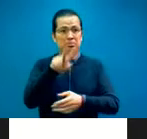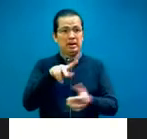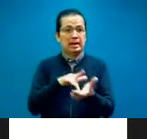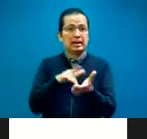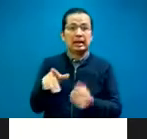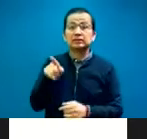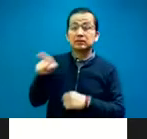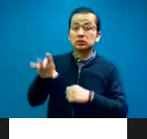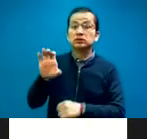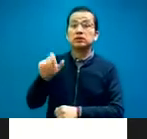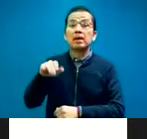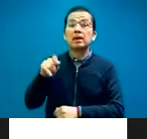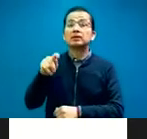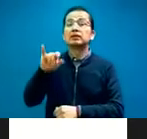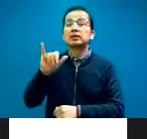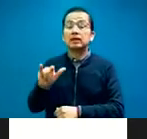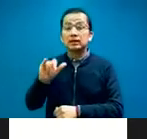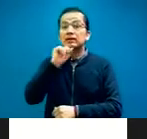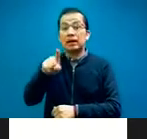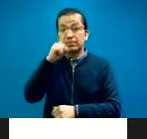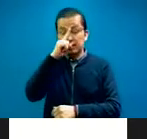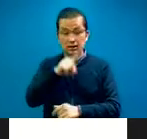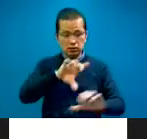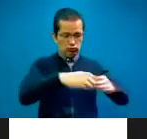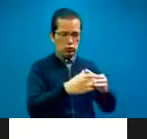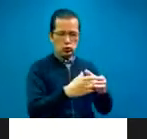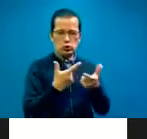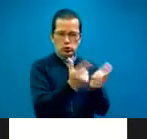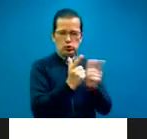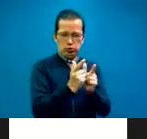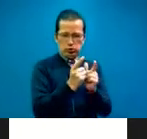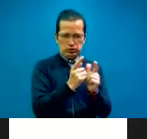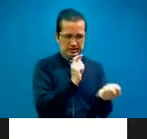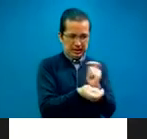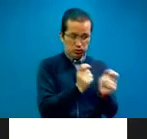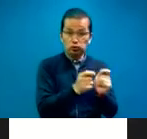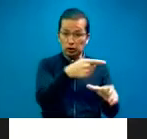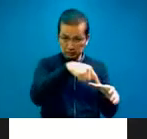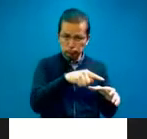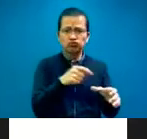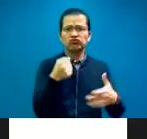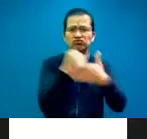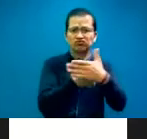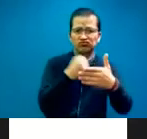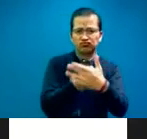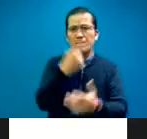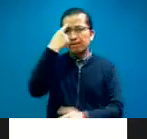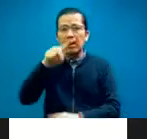apoyo del CEMIC, y el apoyo de dos asociaciones fuertes para hacer presión en un tema que nos concierne a todos en el marco legal,